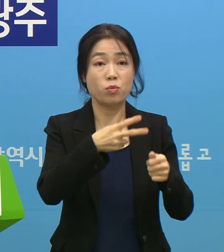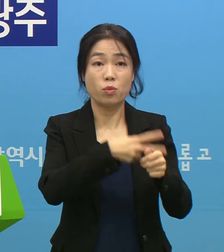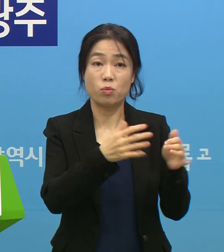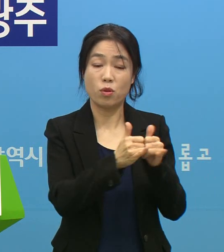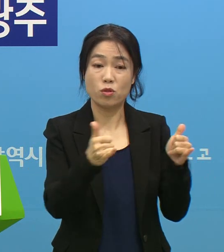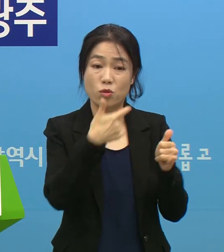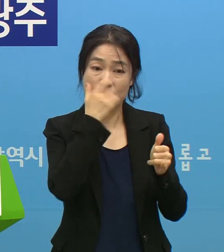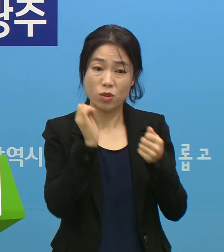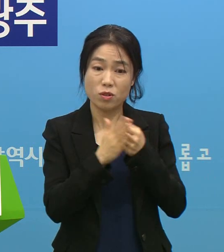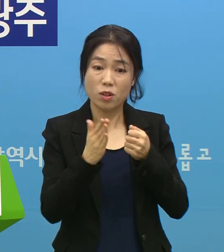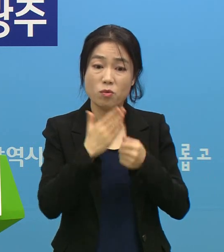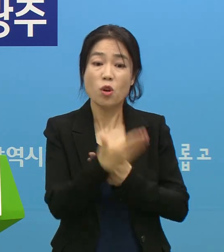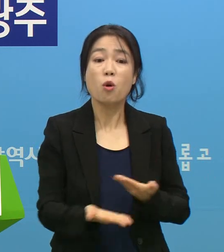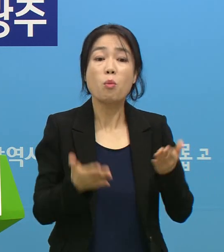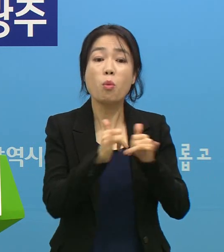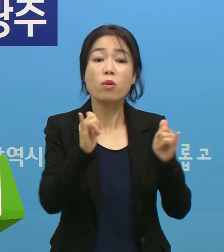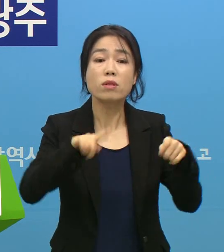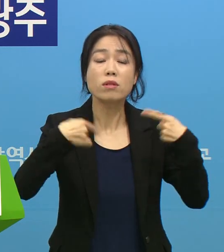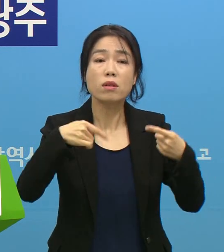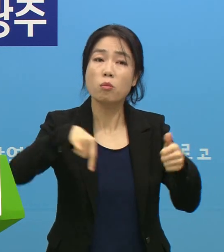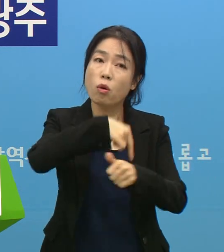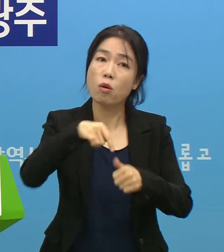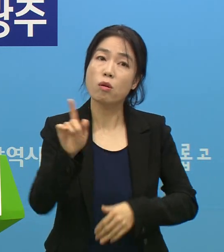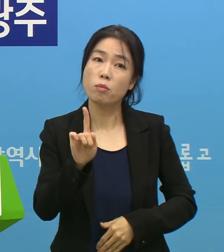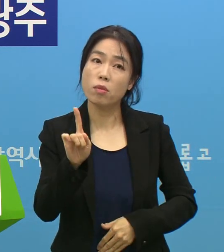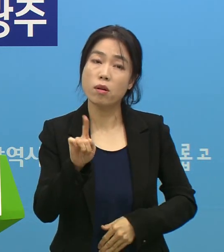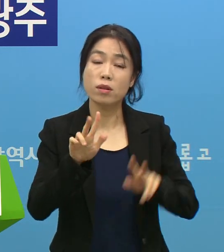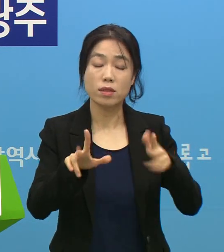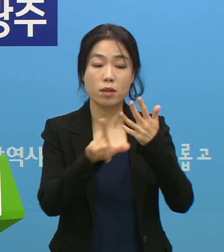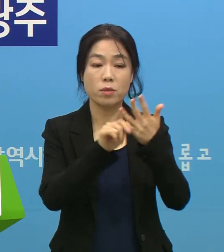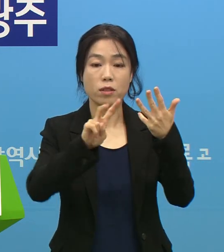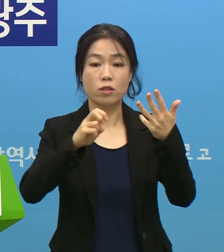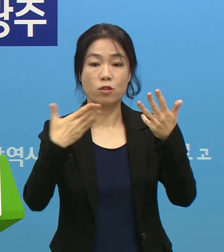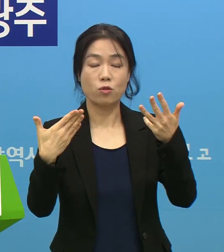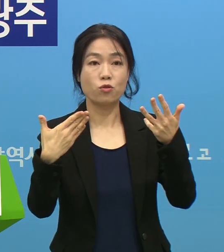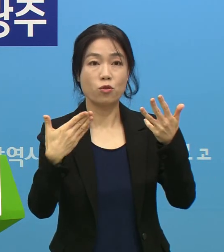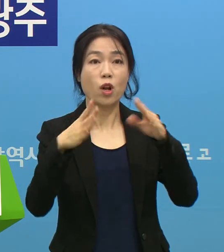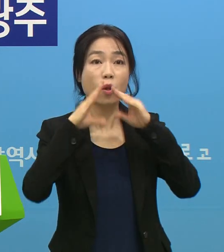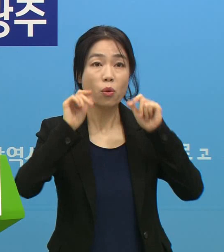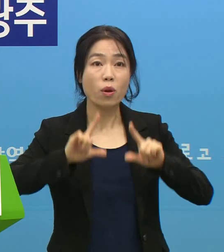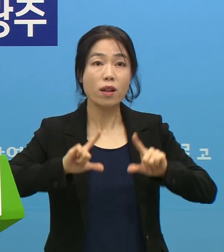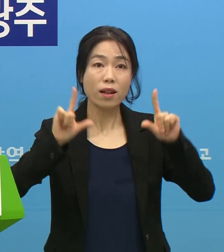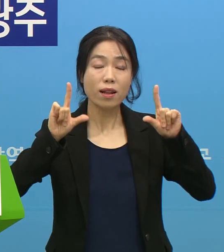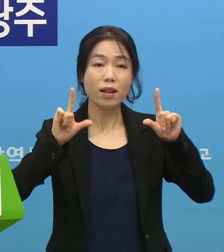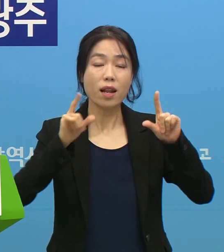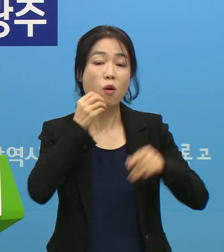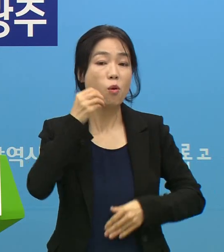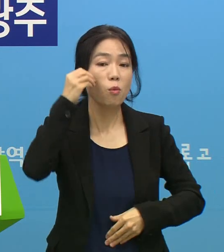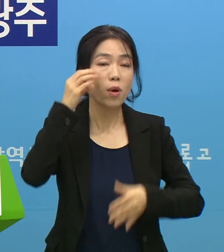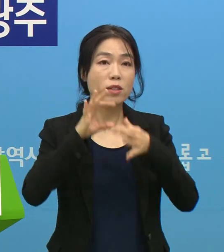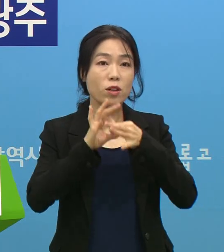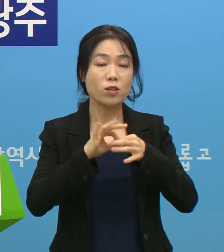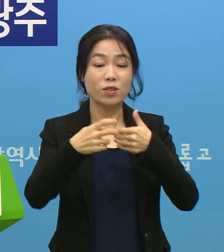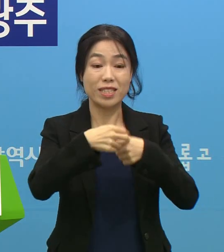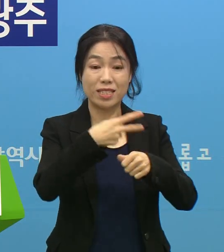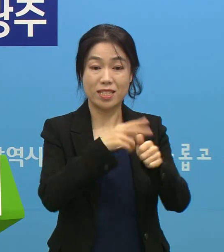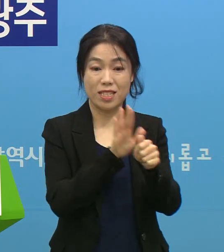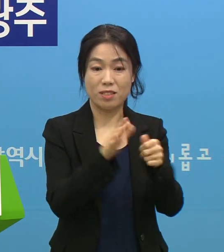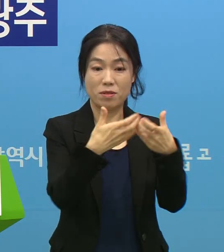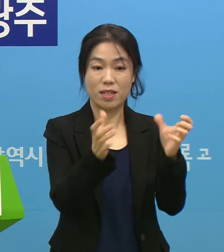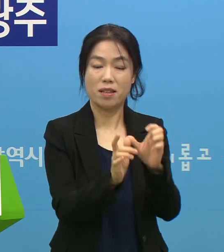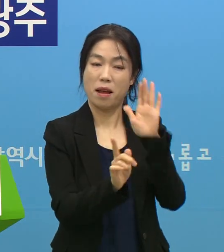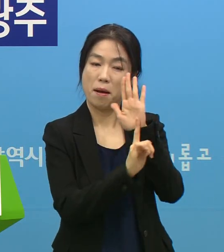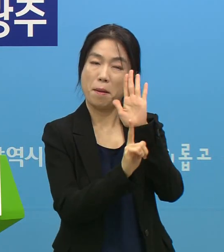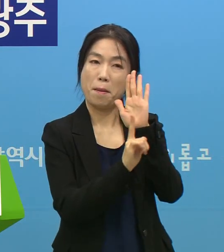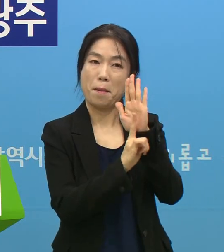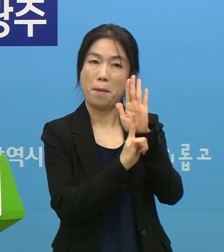봉사단 참여 상황은 어떻게 되는지 여쭈셨습니다. 저희가 8월 29일 토요일 날 홈페이지를 통해서 의료지원단에 대한 모집